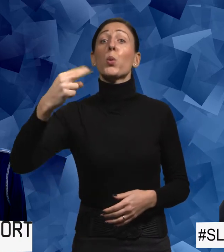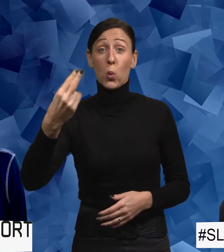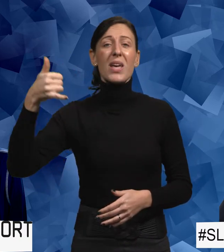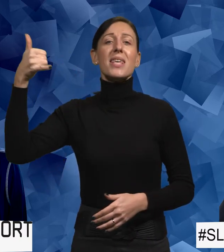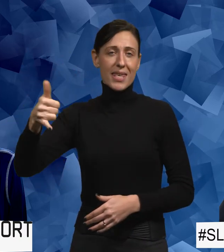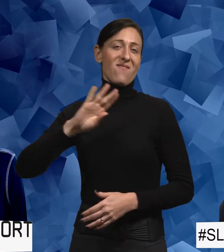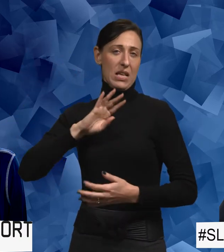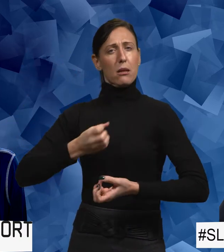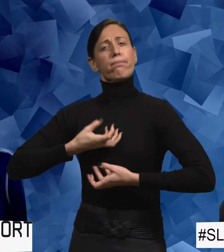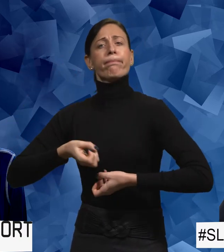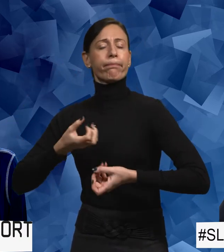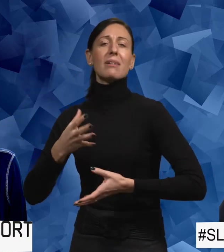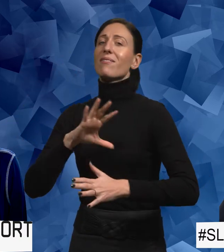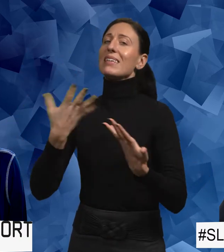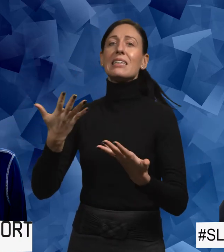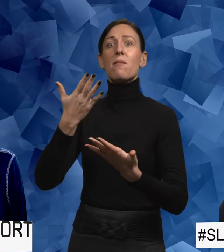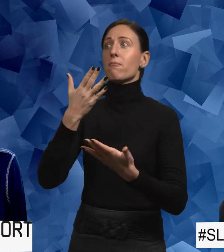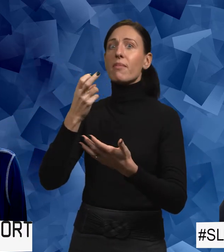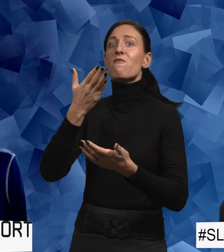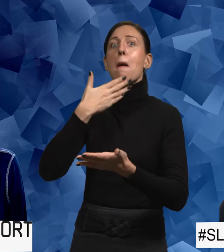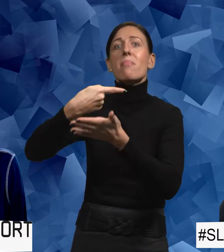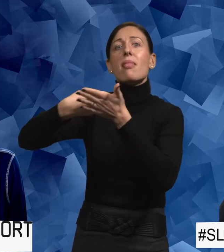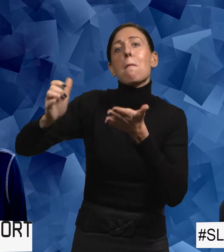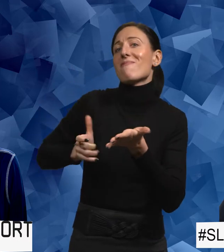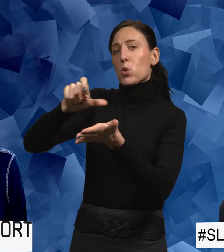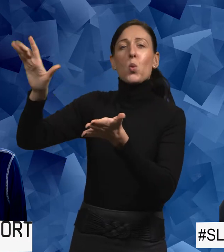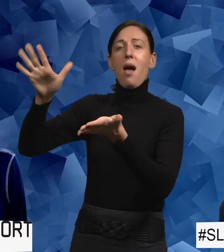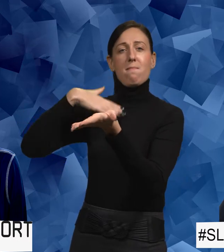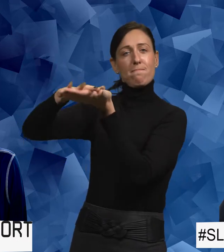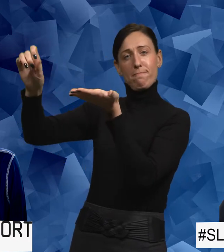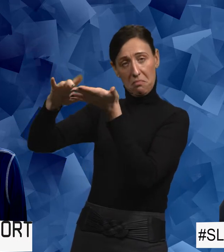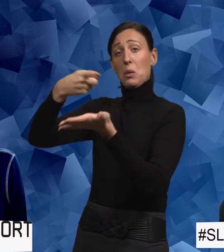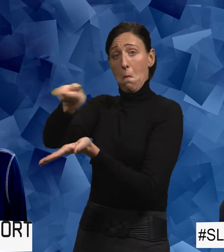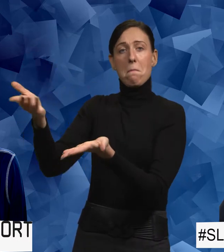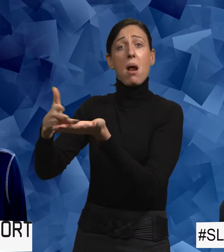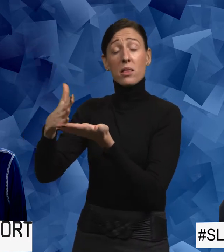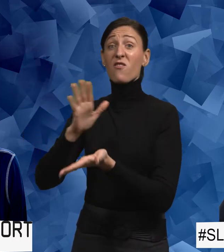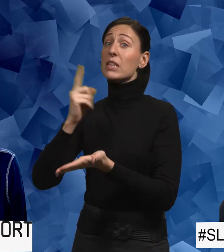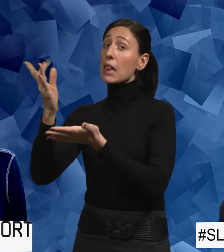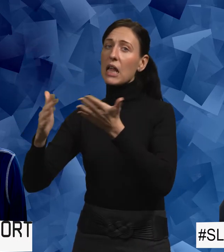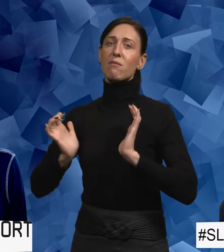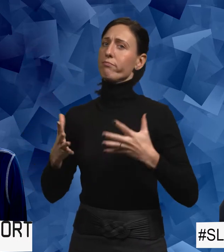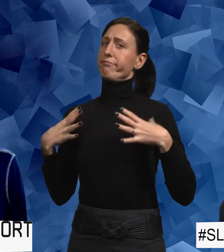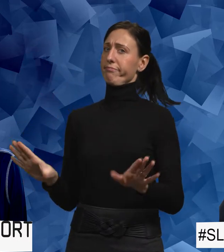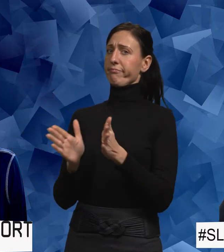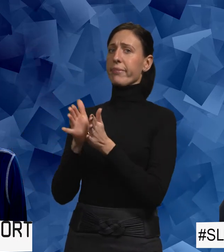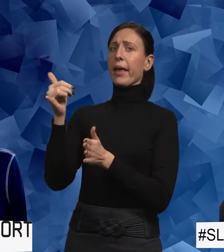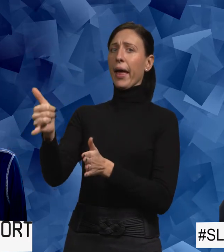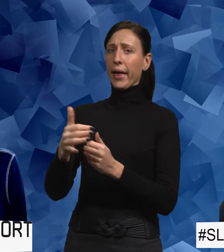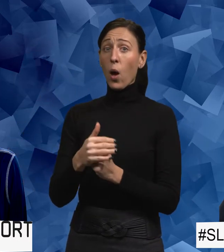är de avidentifierade. Men väldigt många kvinnor valde faktiskt att inte ens vilja vara där. För många var det första gången